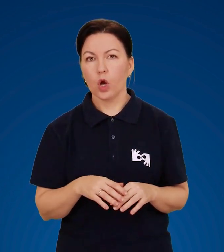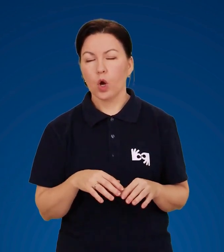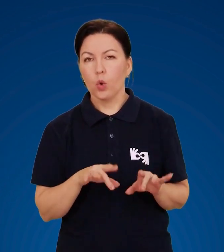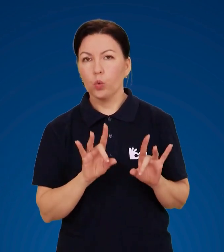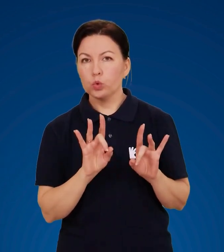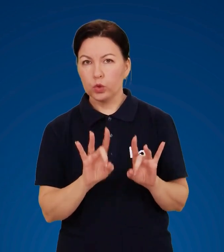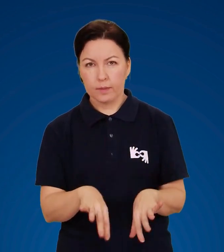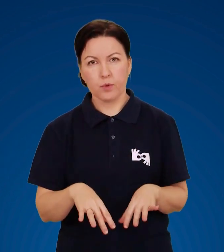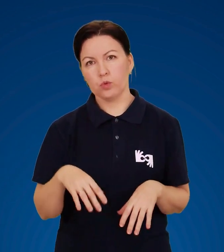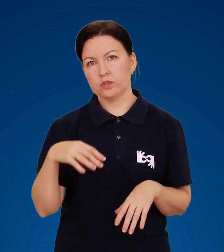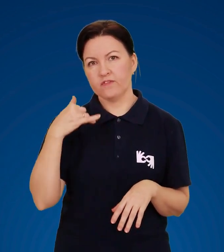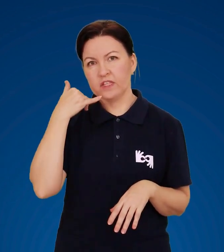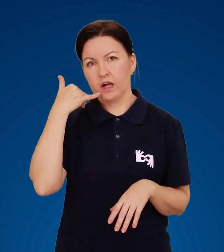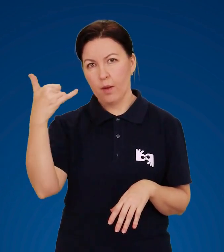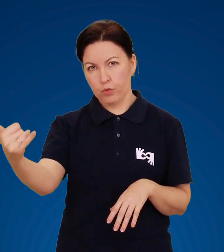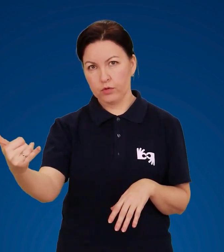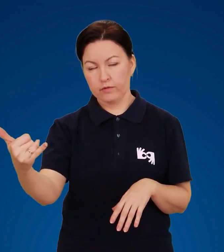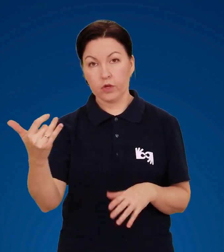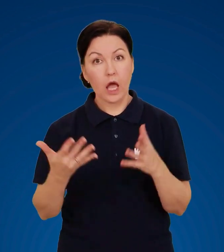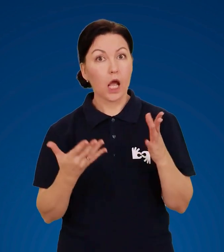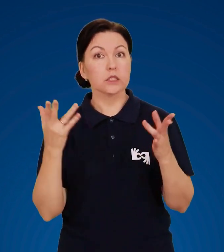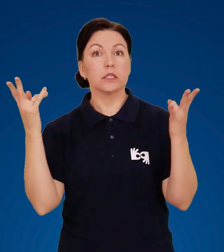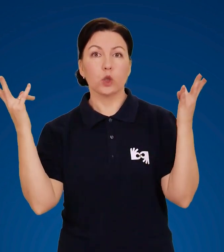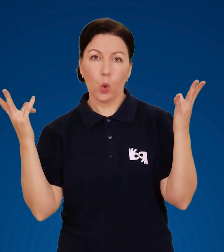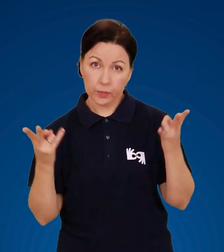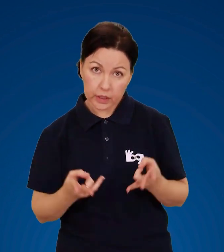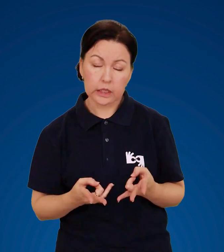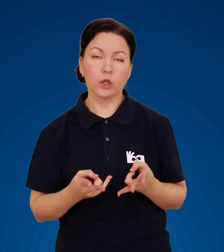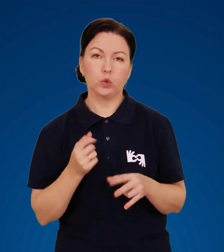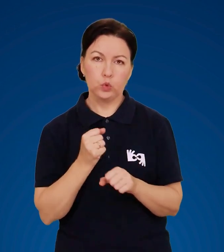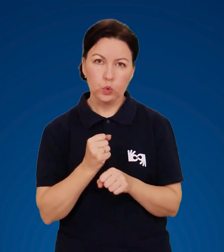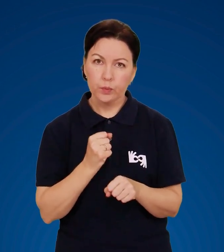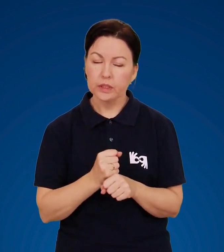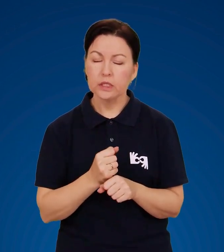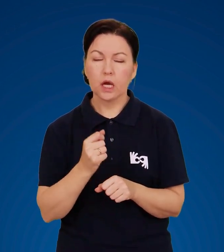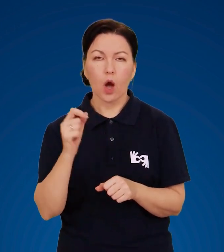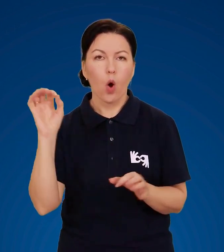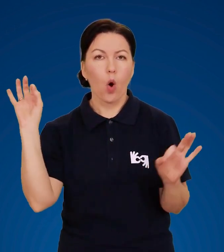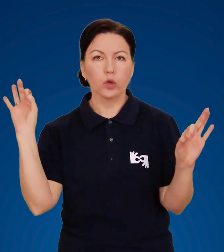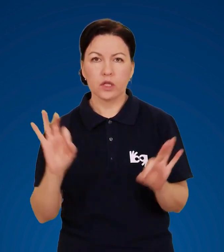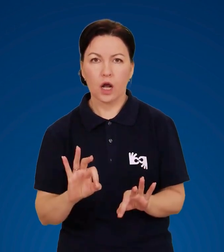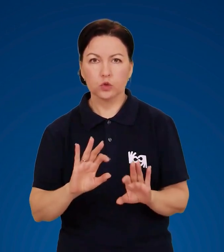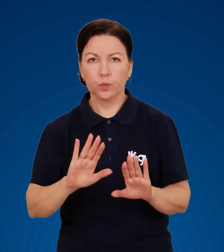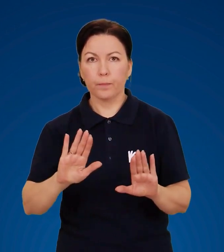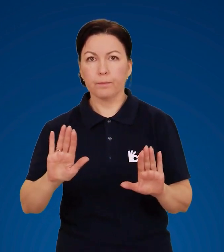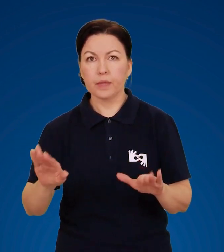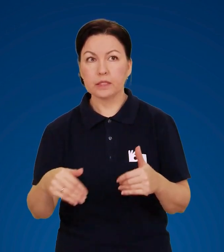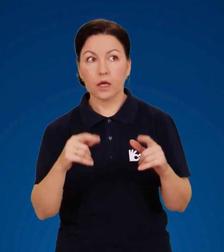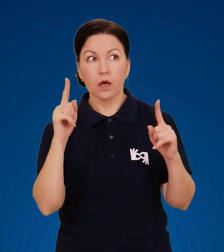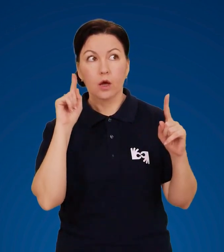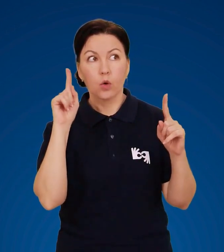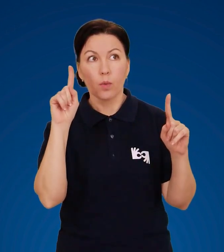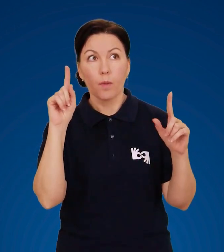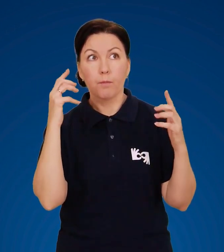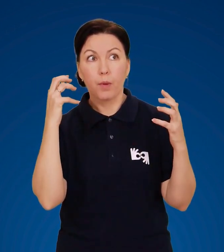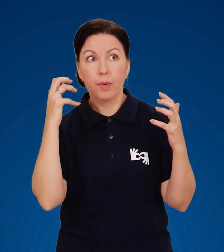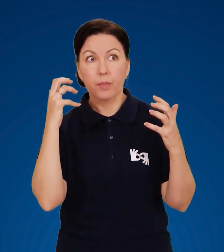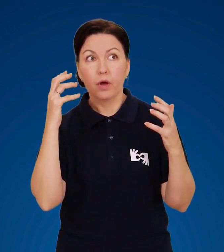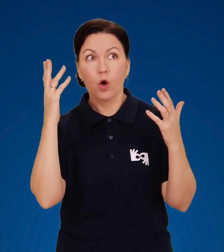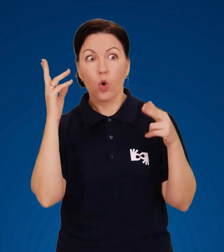Утримуйтеся від дзвінка по телефону, але якщо це необхідно, зробіть це одразу ж після чергового